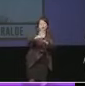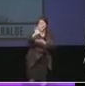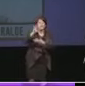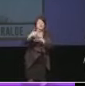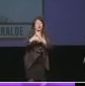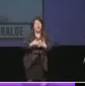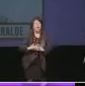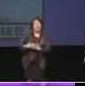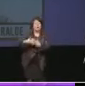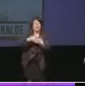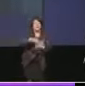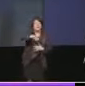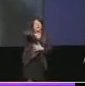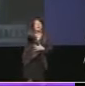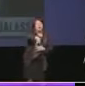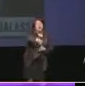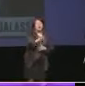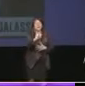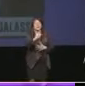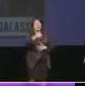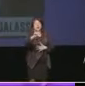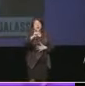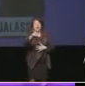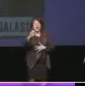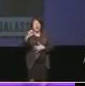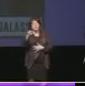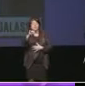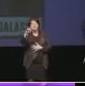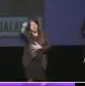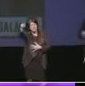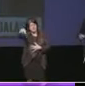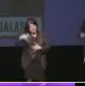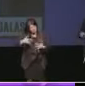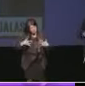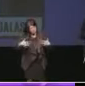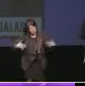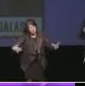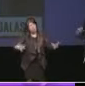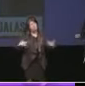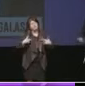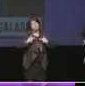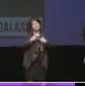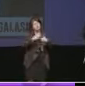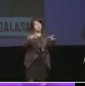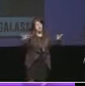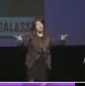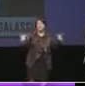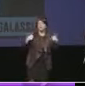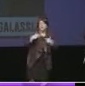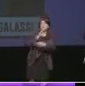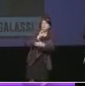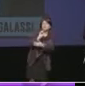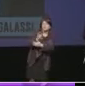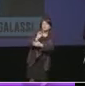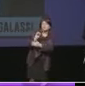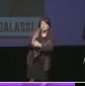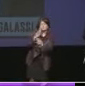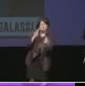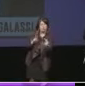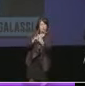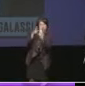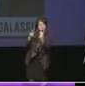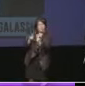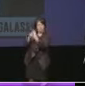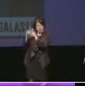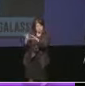Galassi verrà al Salone del Libro e si è messo in maniera molto generosa a disposizione anche per tenere delle lezioni per fare degli incontri e poi dalla